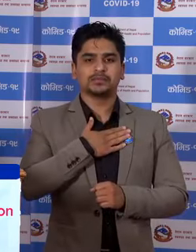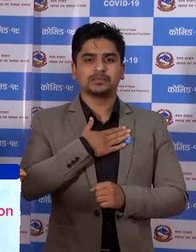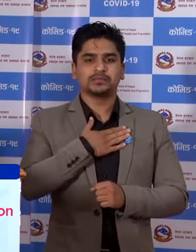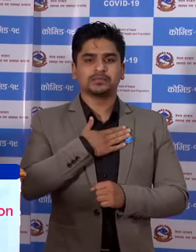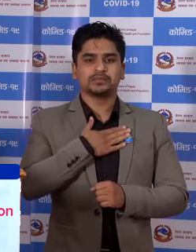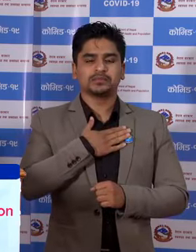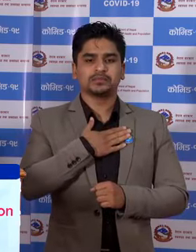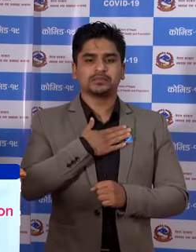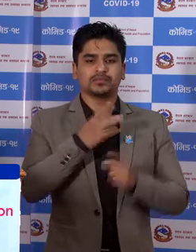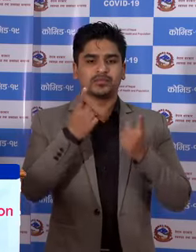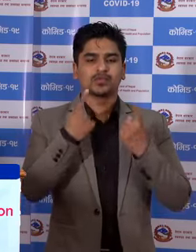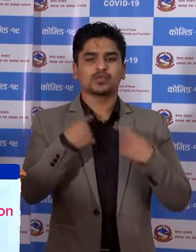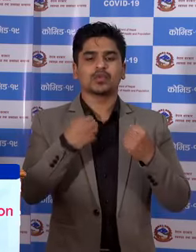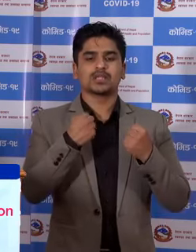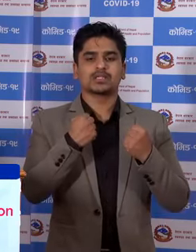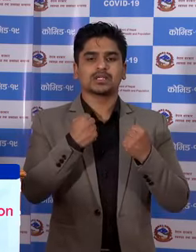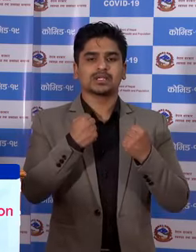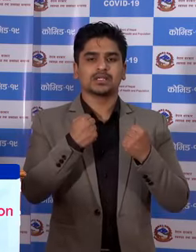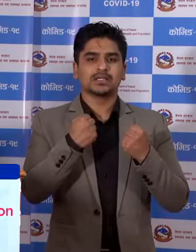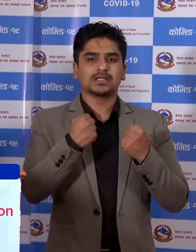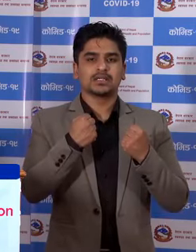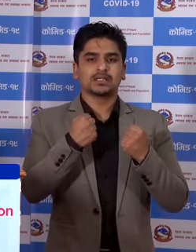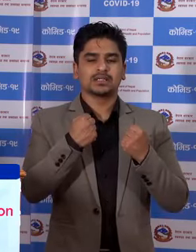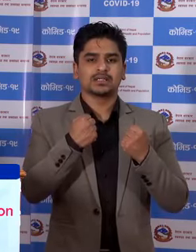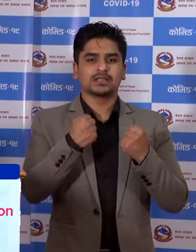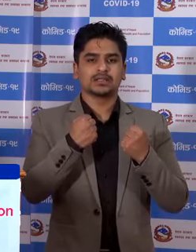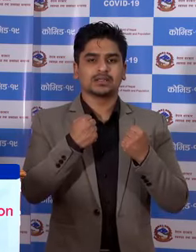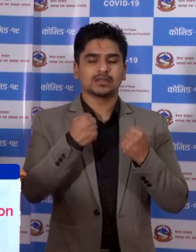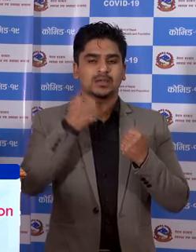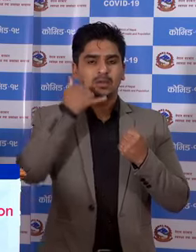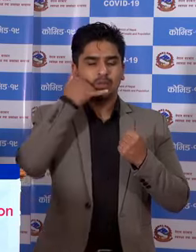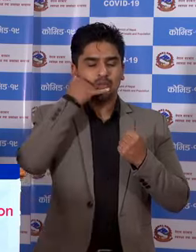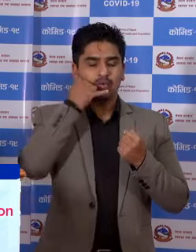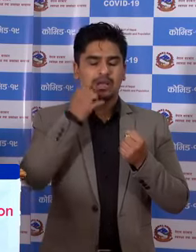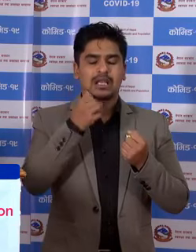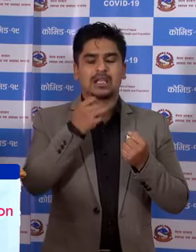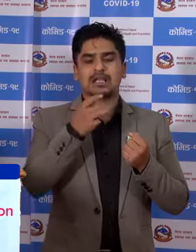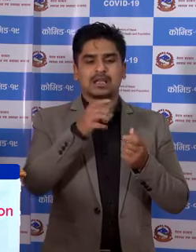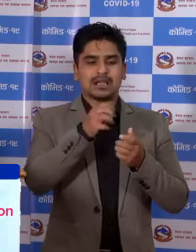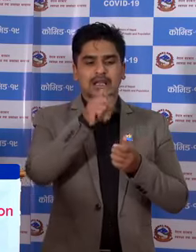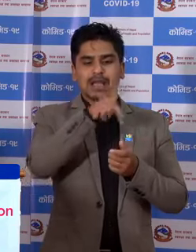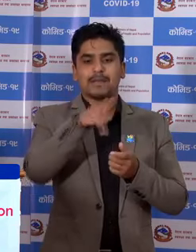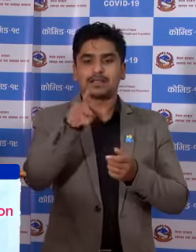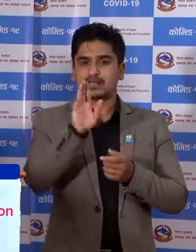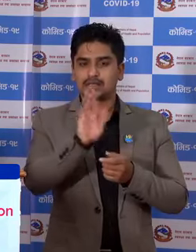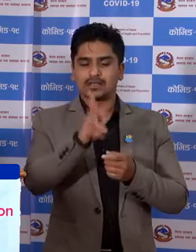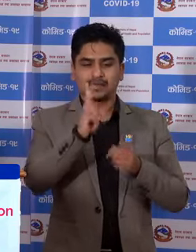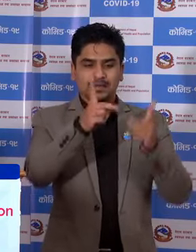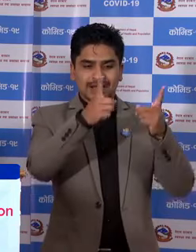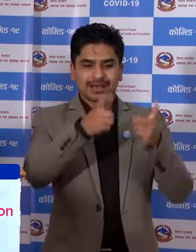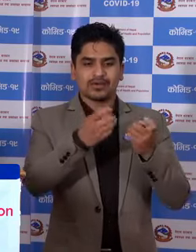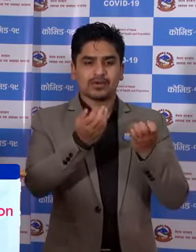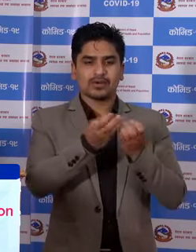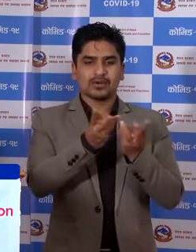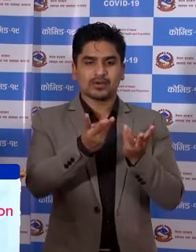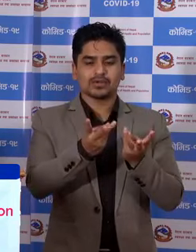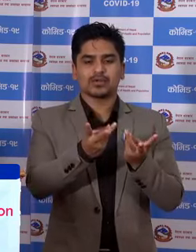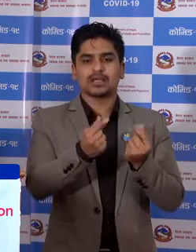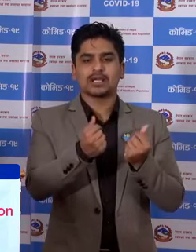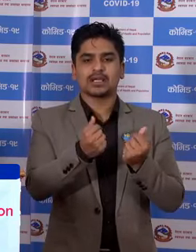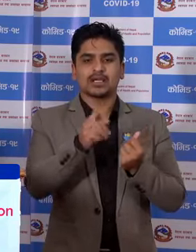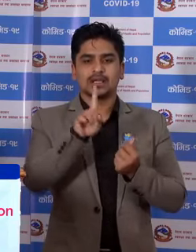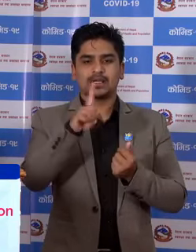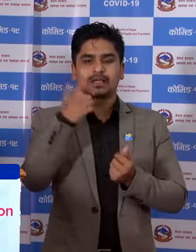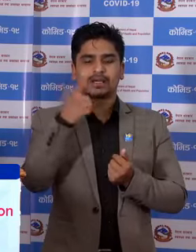हामरो स्वास्त्य मोबाईल एप्लिकेशन छा इसमा डाउनलोड गरने को संख्या